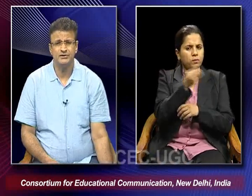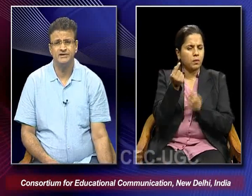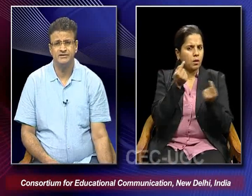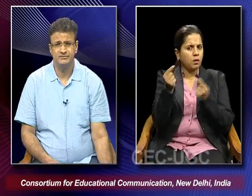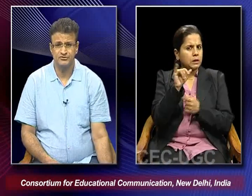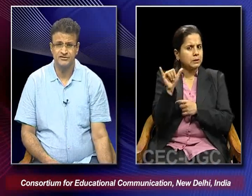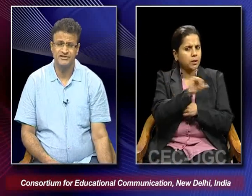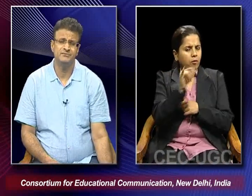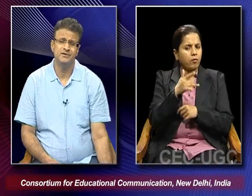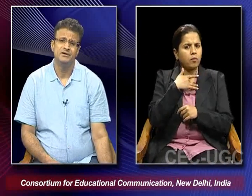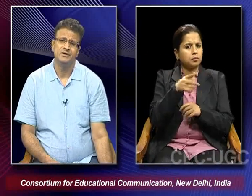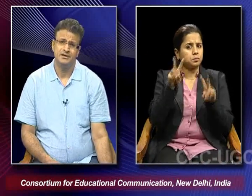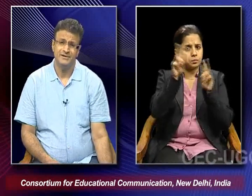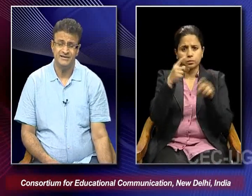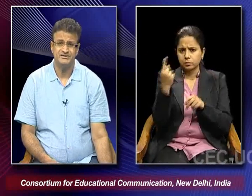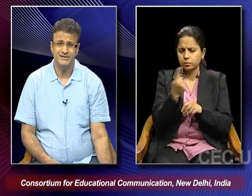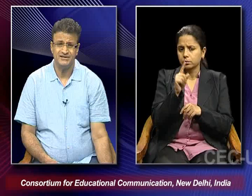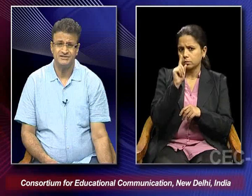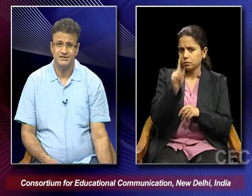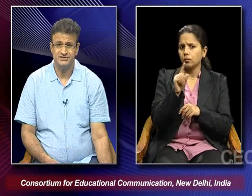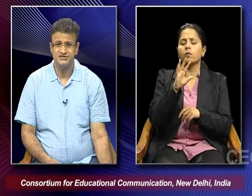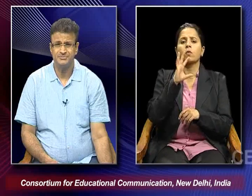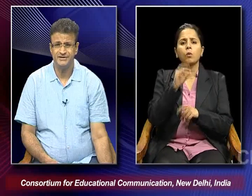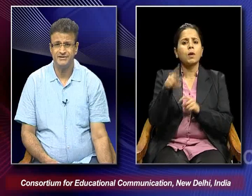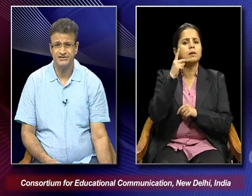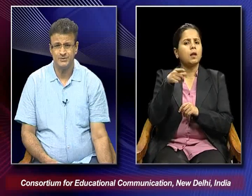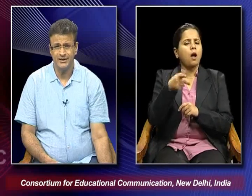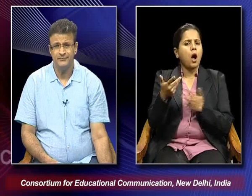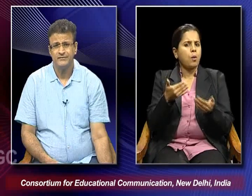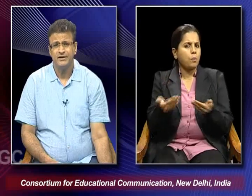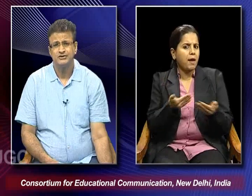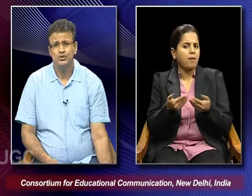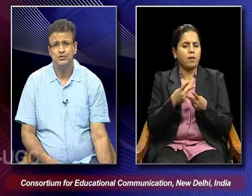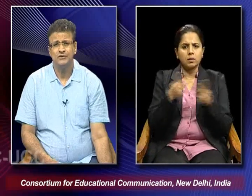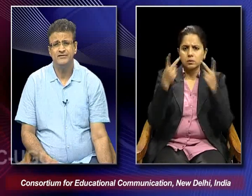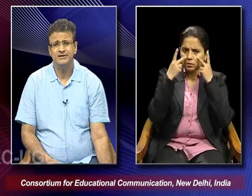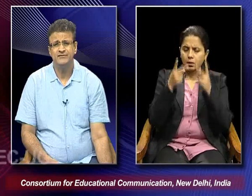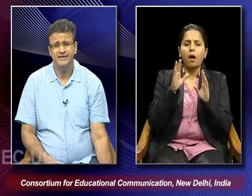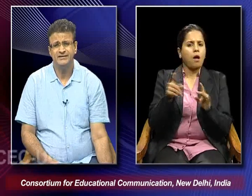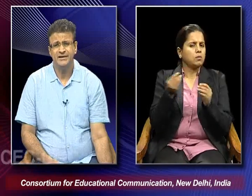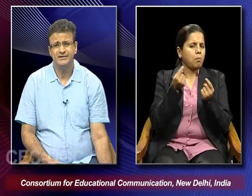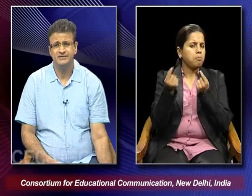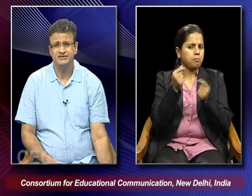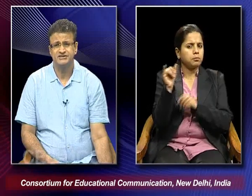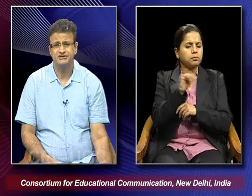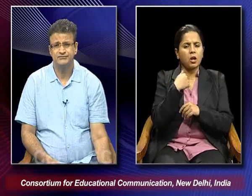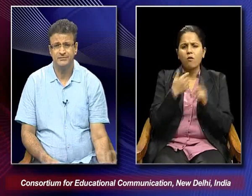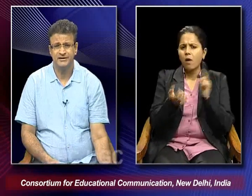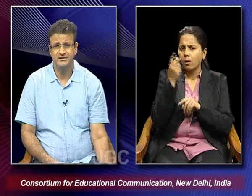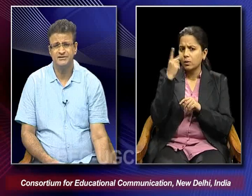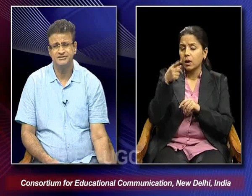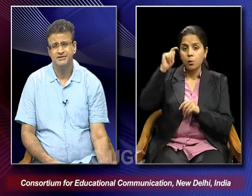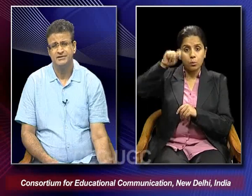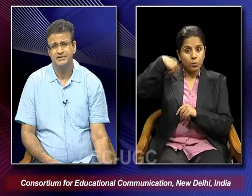not only in terms of the theme but as well as the treatment as well. So we find that these kinds of